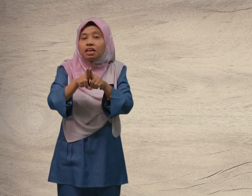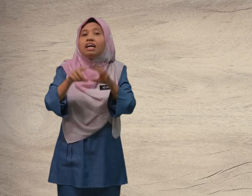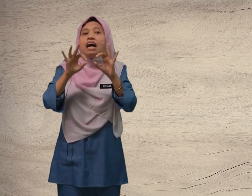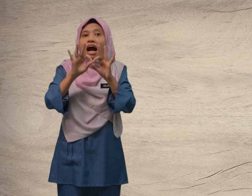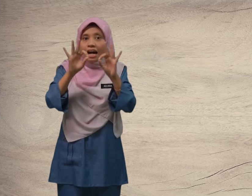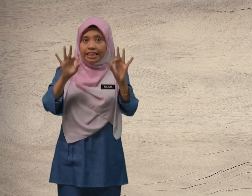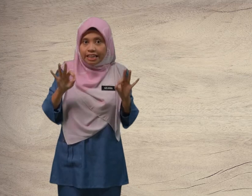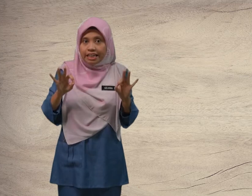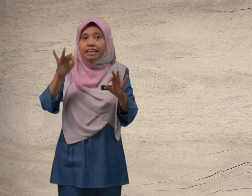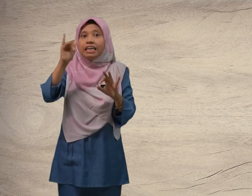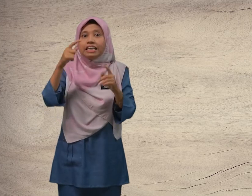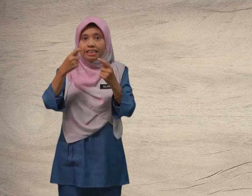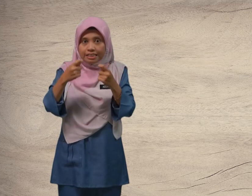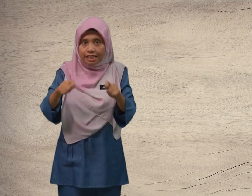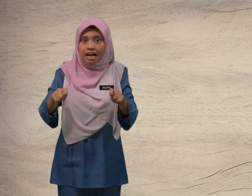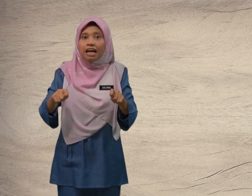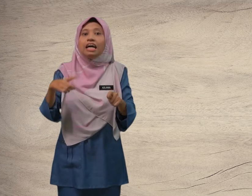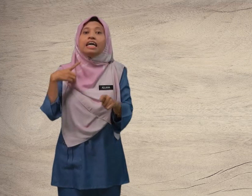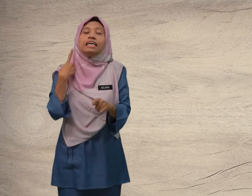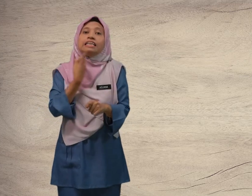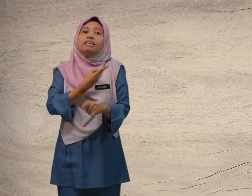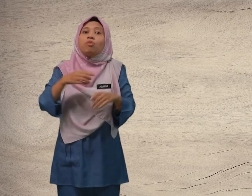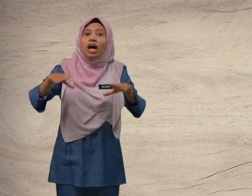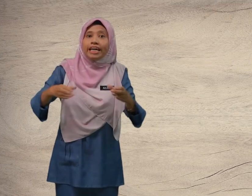ayat yang telah kita buat.